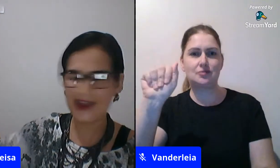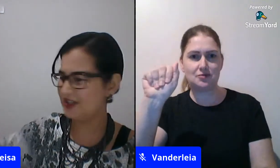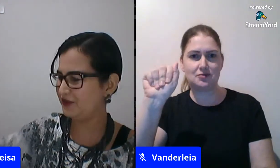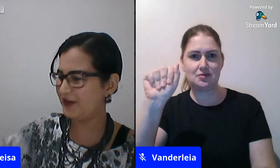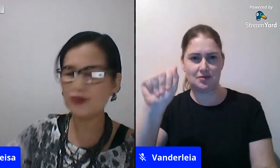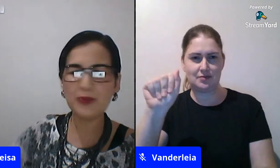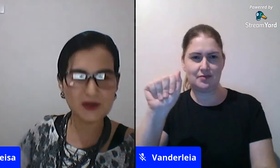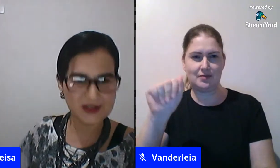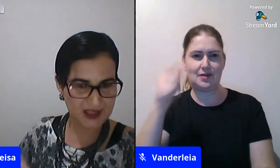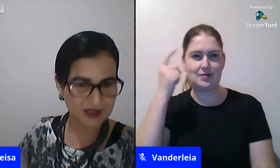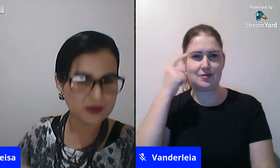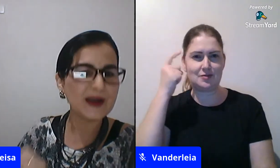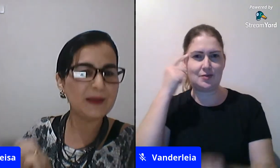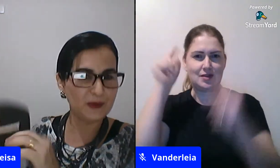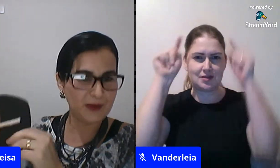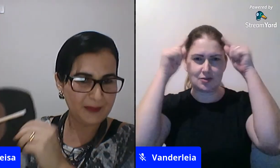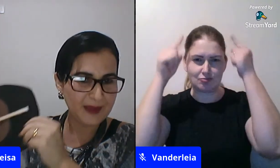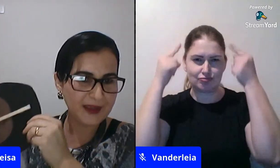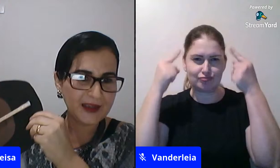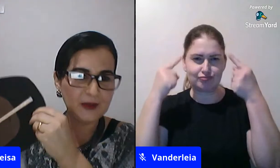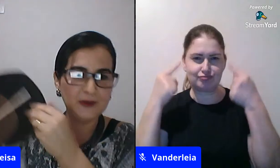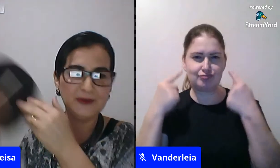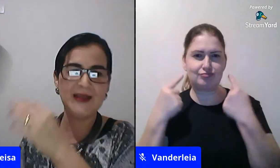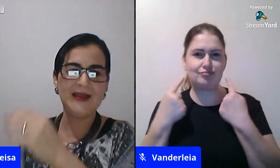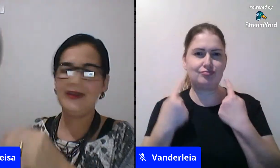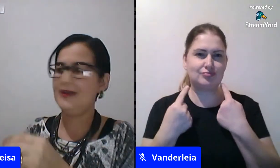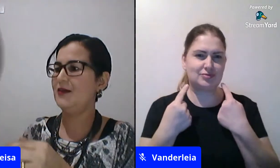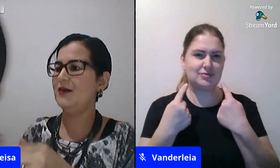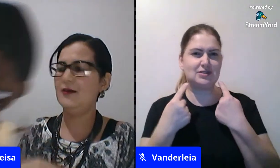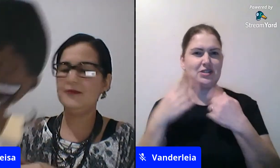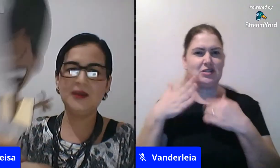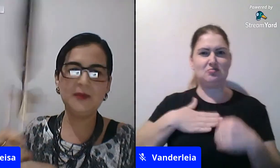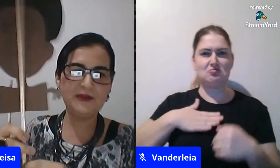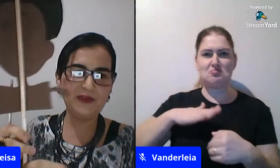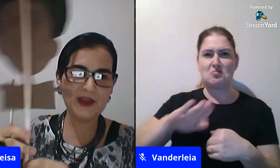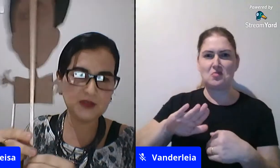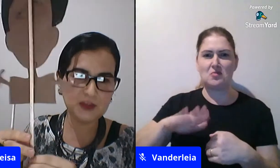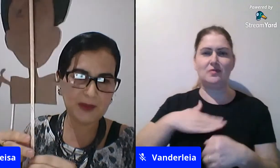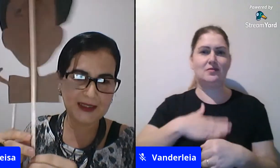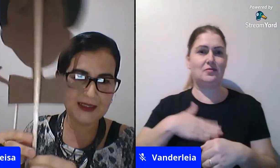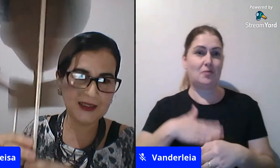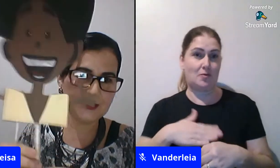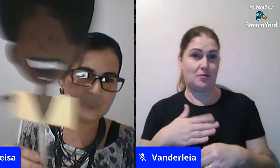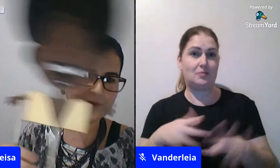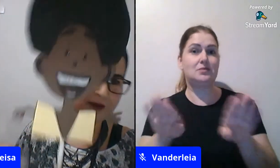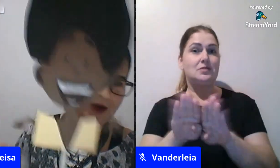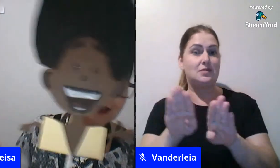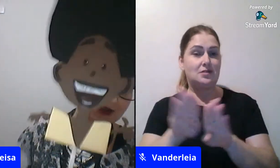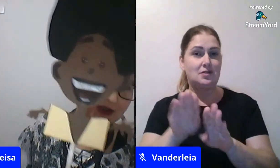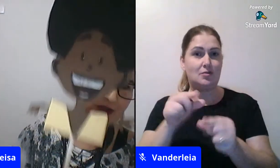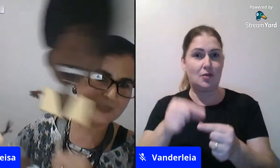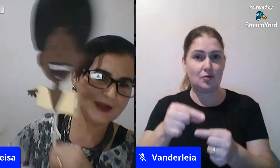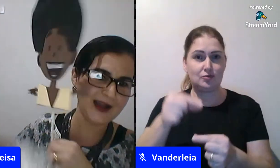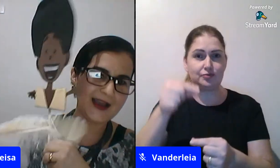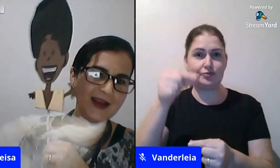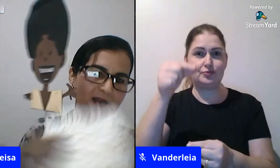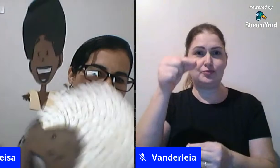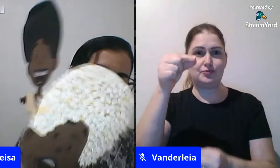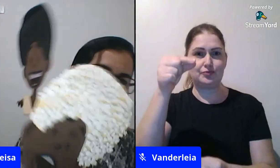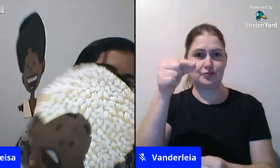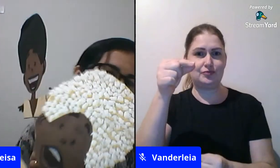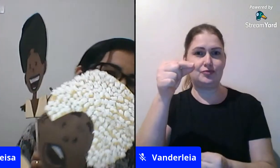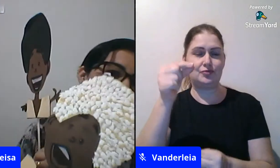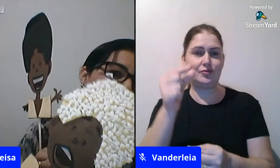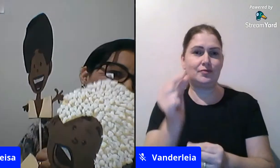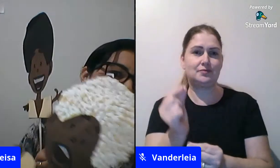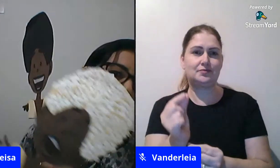aí a aí a gente fala do preconceito com o cabelo ó também feito de palito ó o Chico Juba aí ele